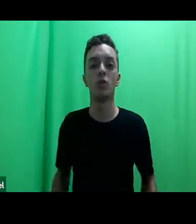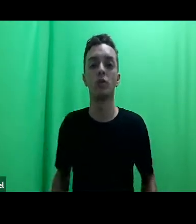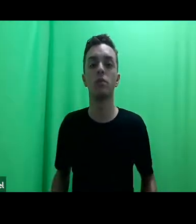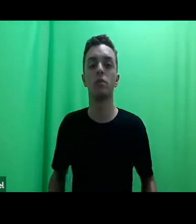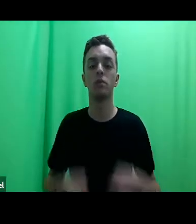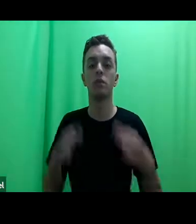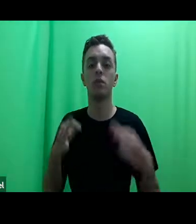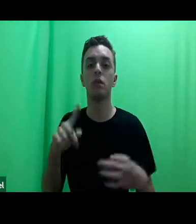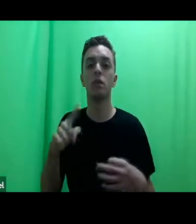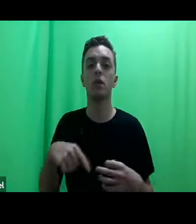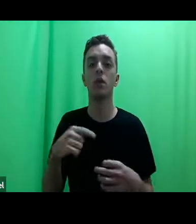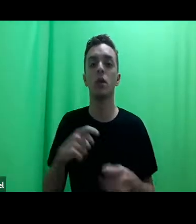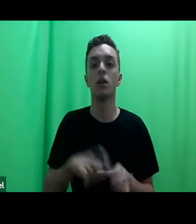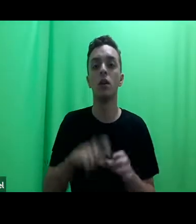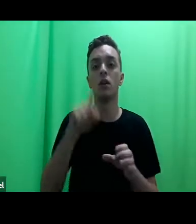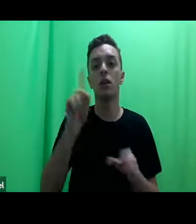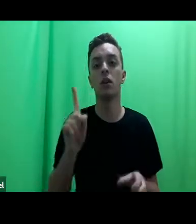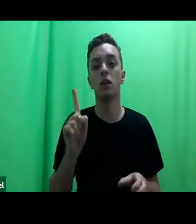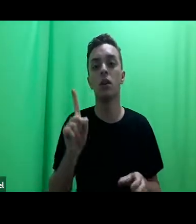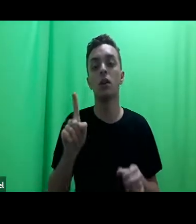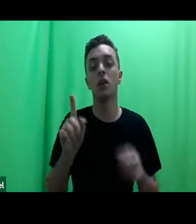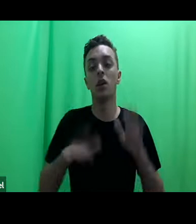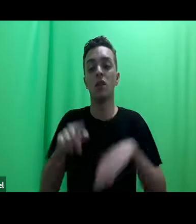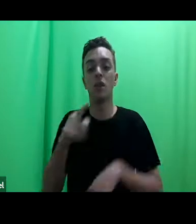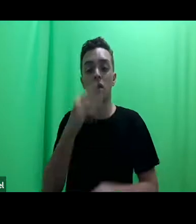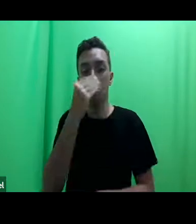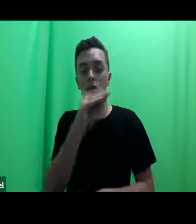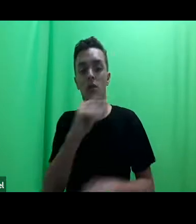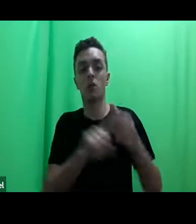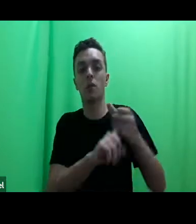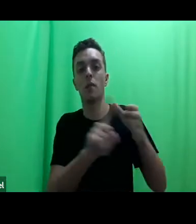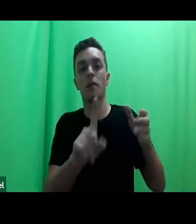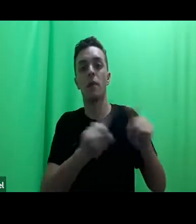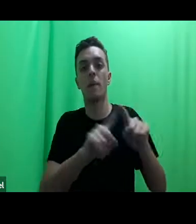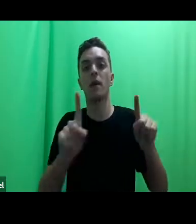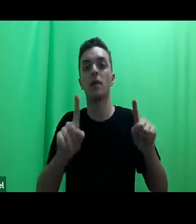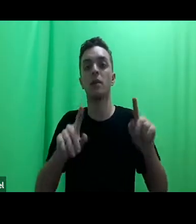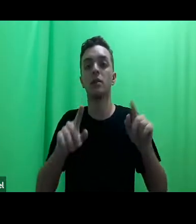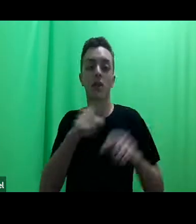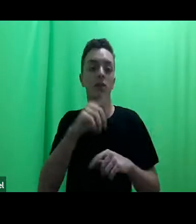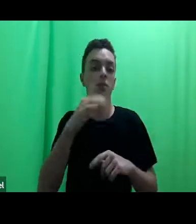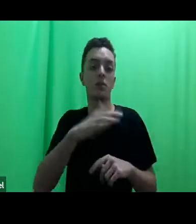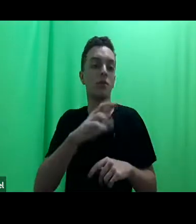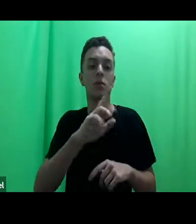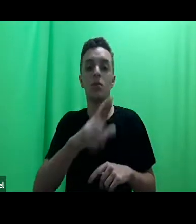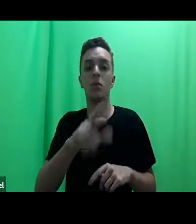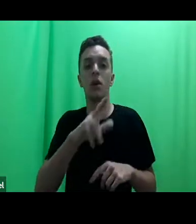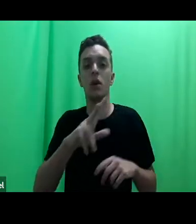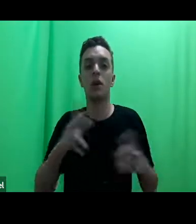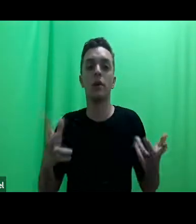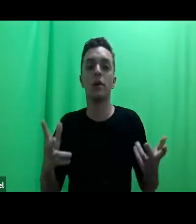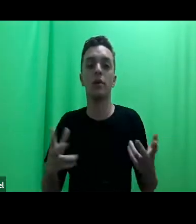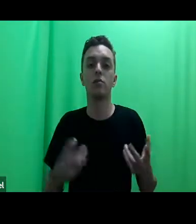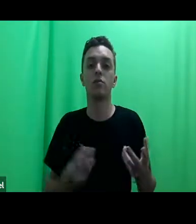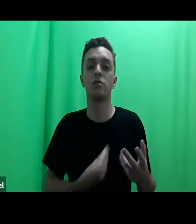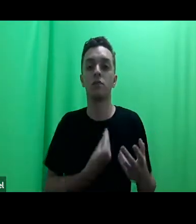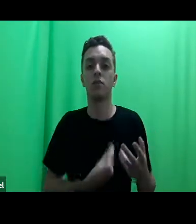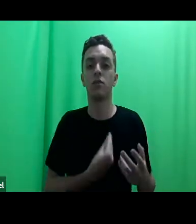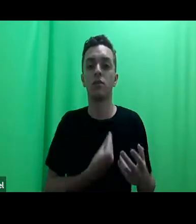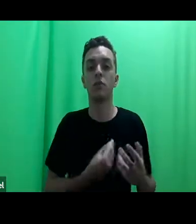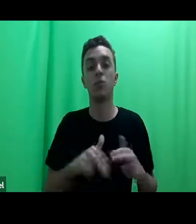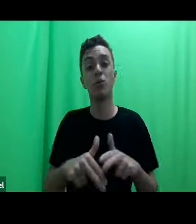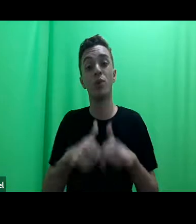são não só excluídos, mas também nem sequer reconhecidos na sua existência, pelo direito,